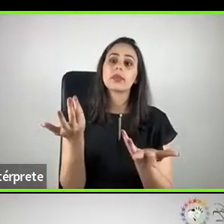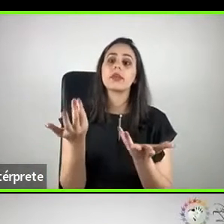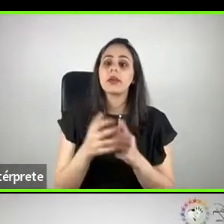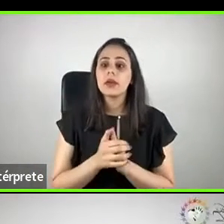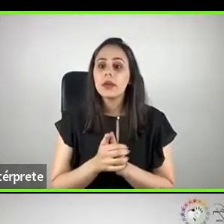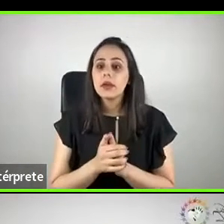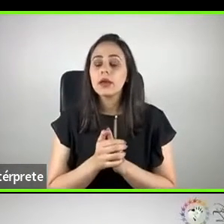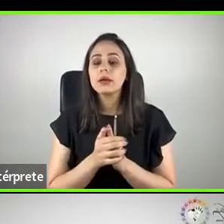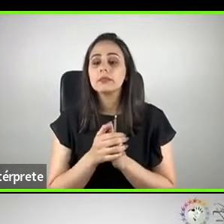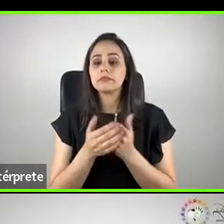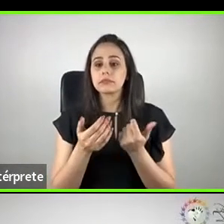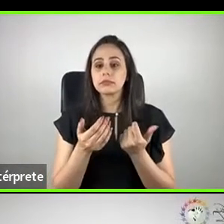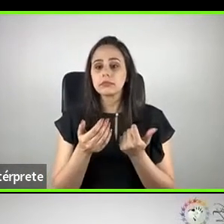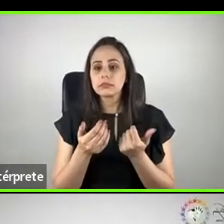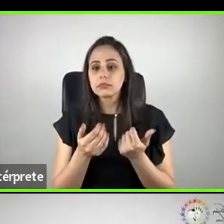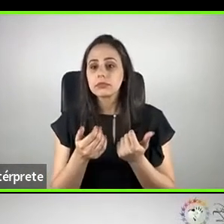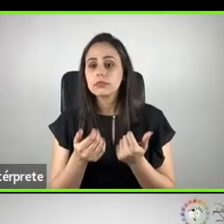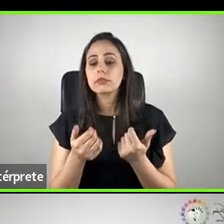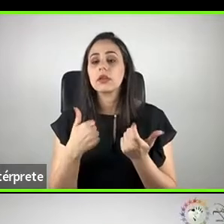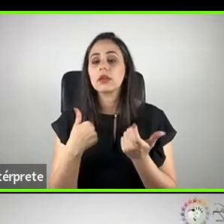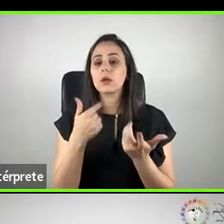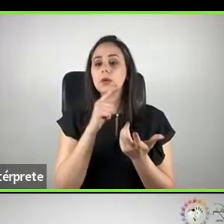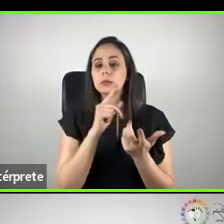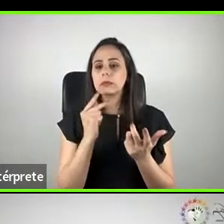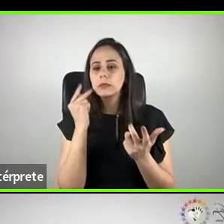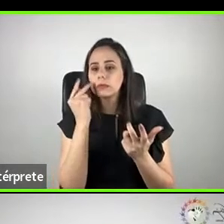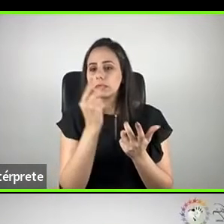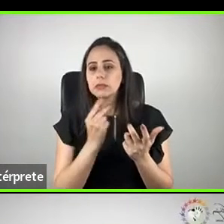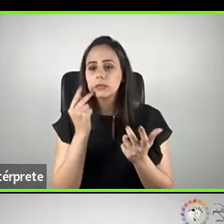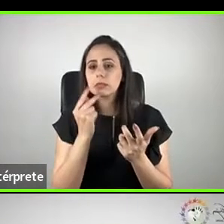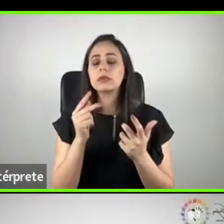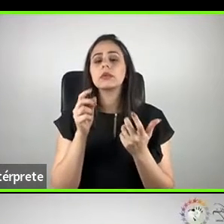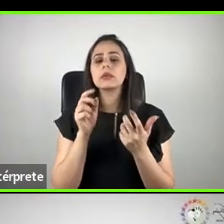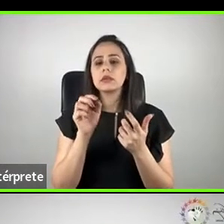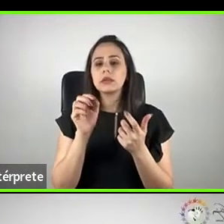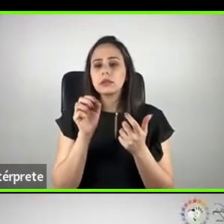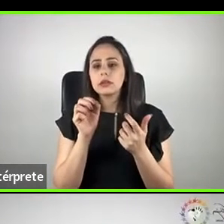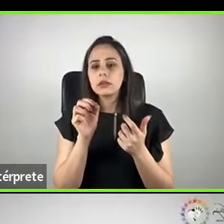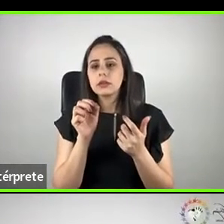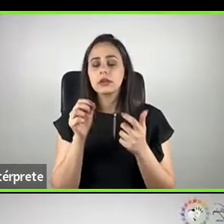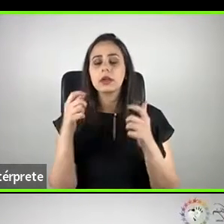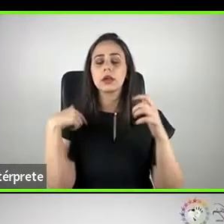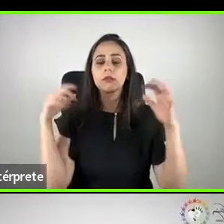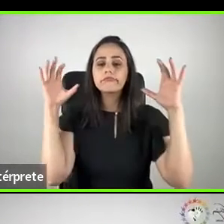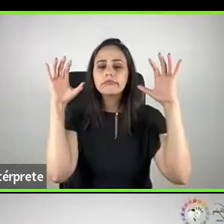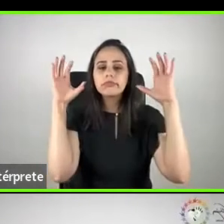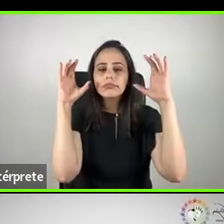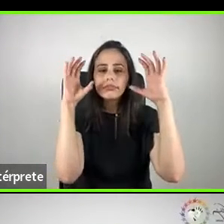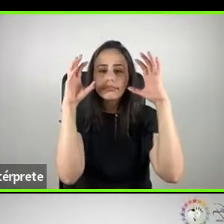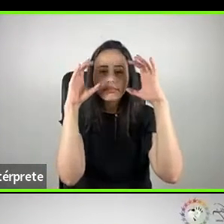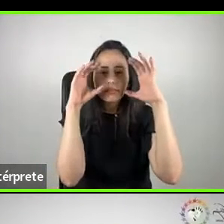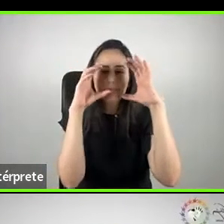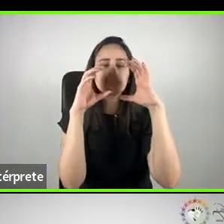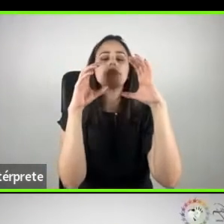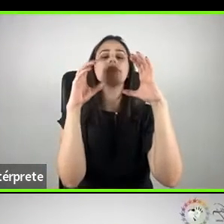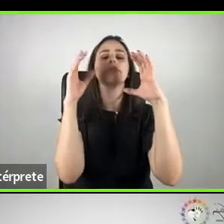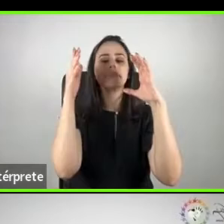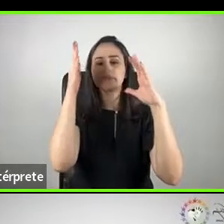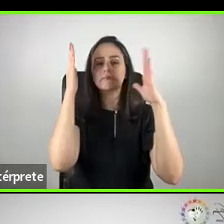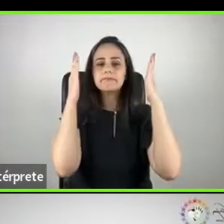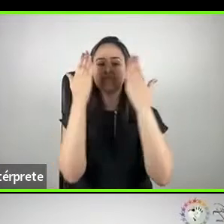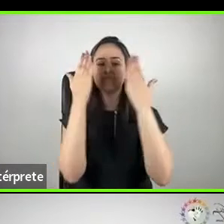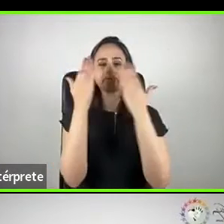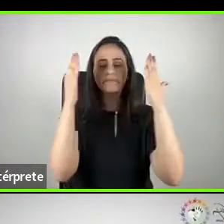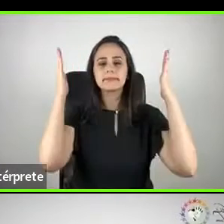dependo bastante do labial e na fase adulta eu perdi o campo periférico de visão. E hoje eu trabalho